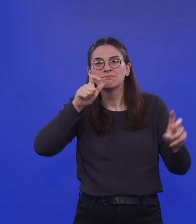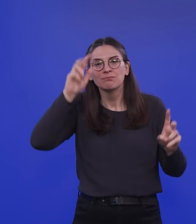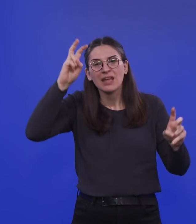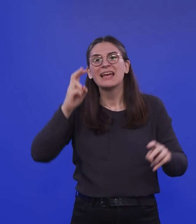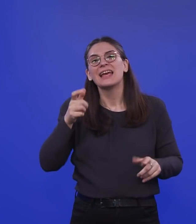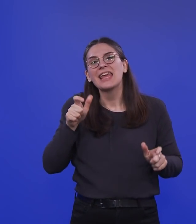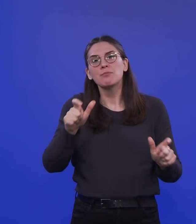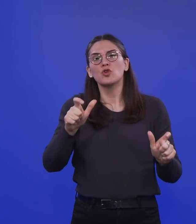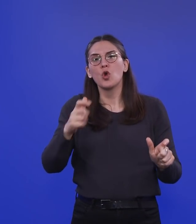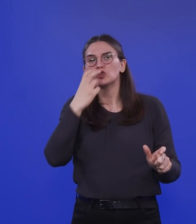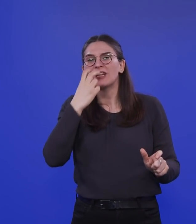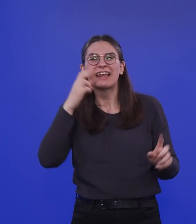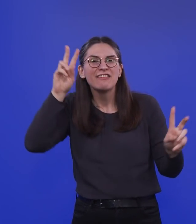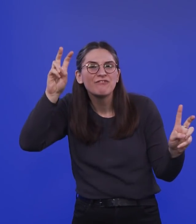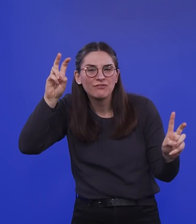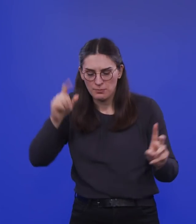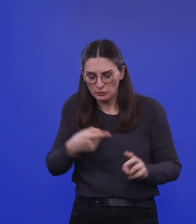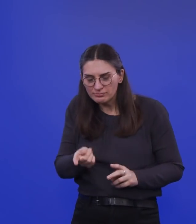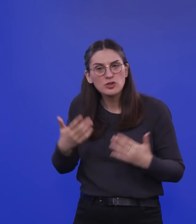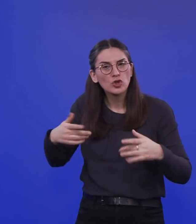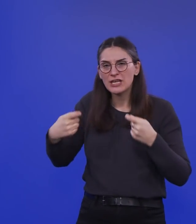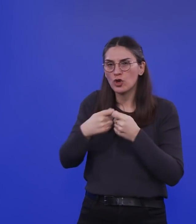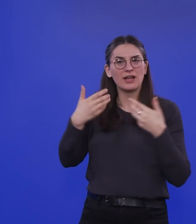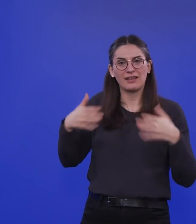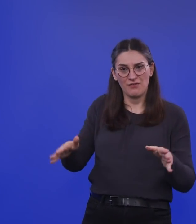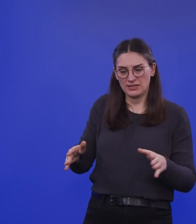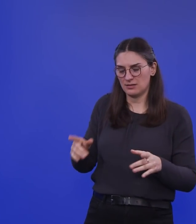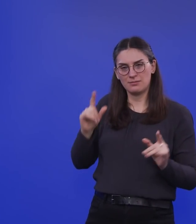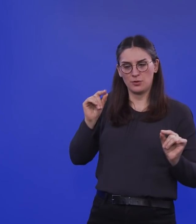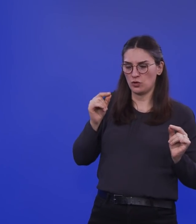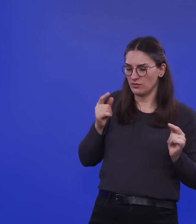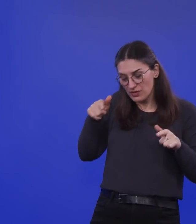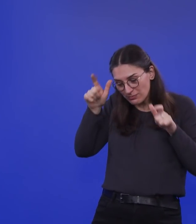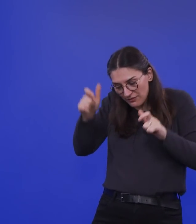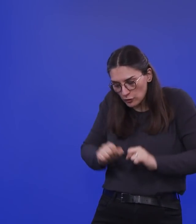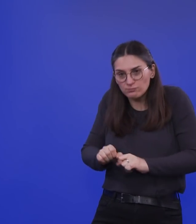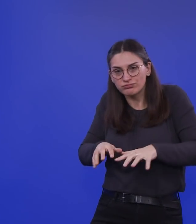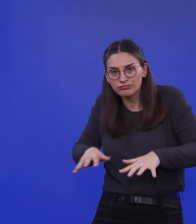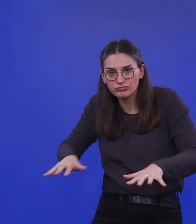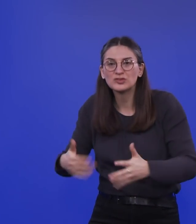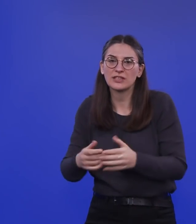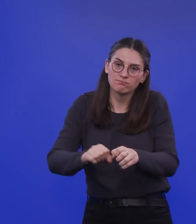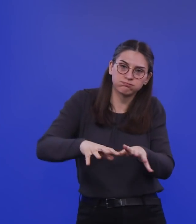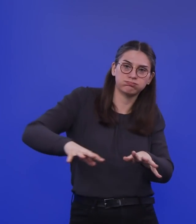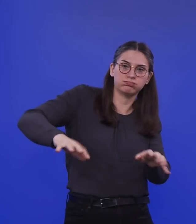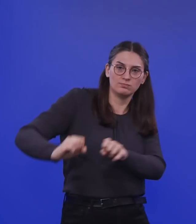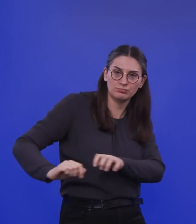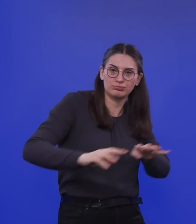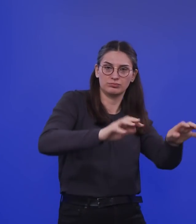die Nische in der Population, wo das Virus hin kann und sich vermehren kann. von dort streut es immer wieder aus. Also in die